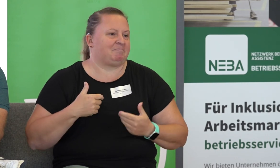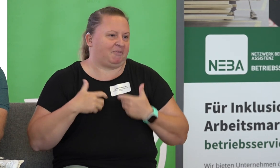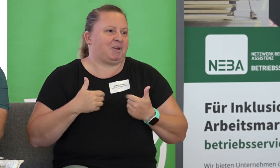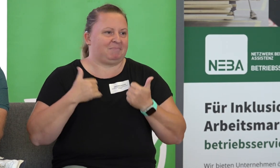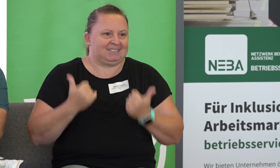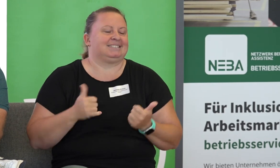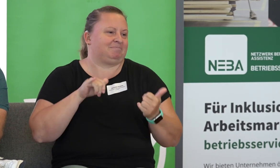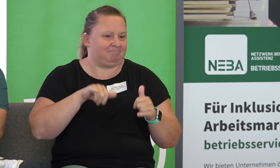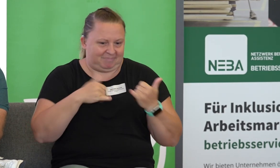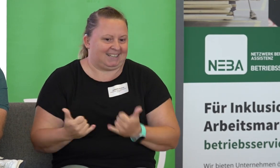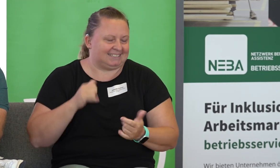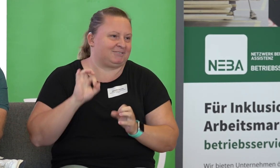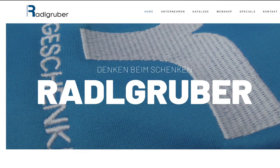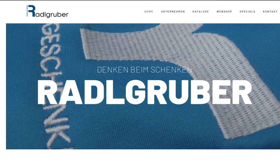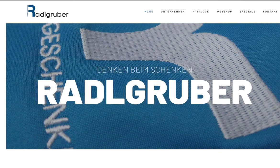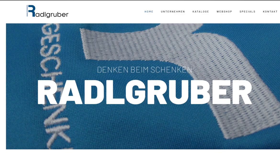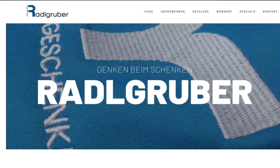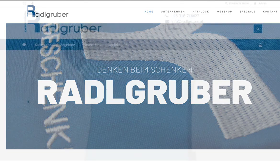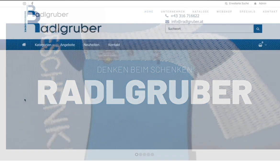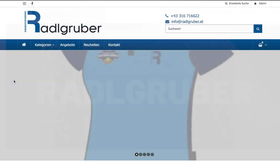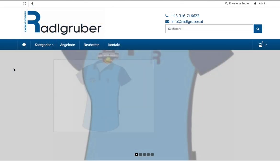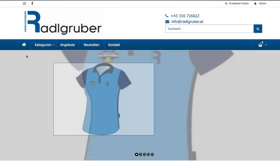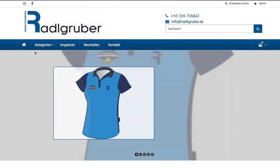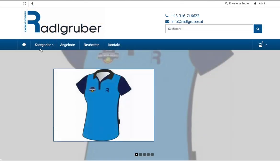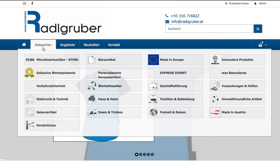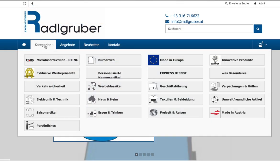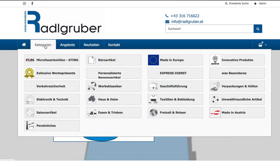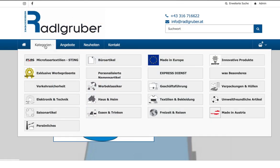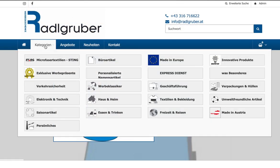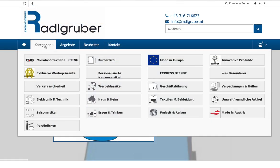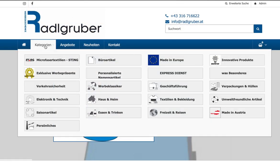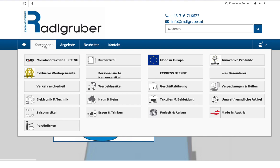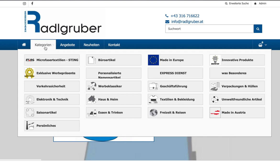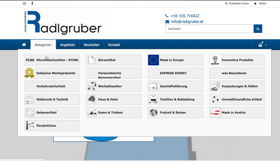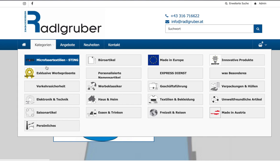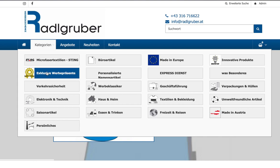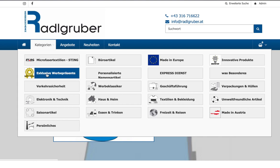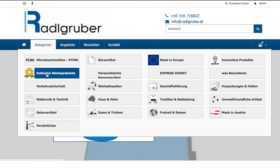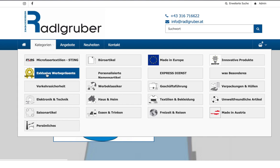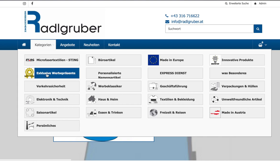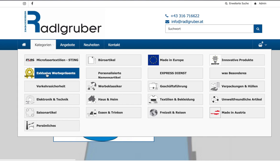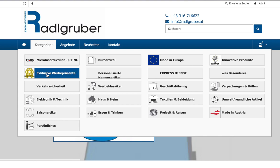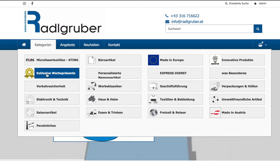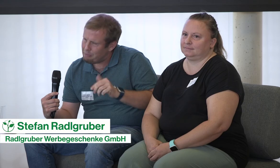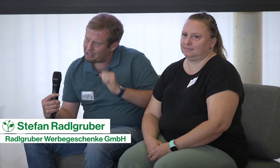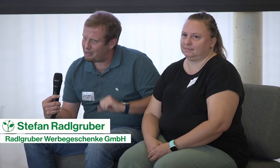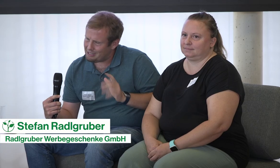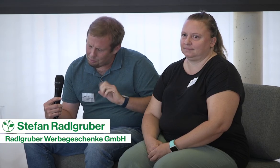ich sagen, ist diese Freude erhalten geblieben. Es funktioniert wirklich gut, wir haben die Prozesse optimieren können. Wir sind auch immer dabei, sich zu